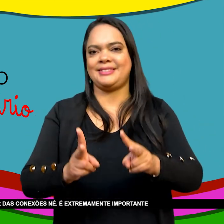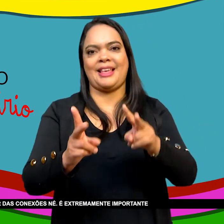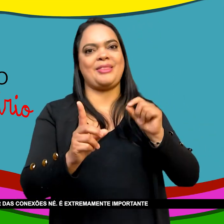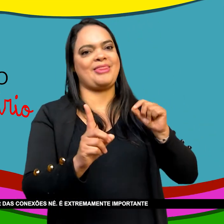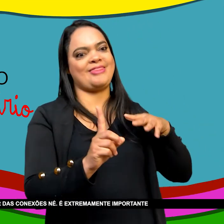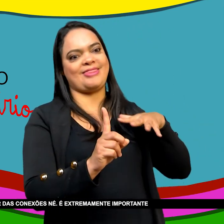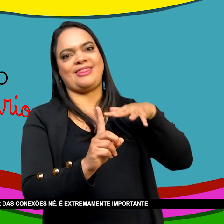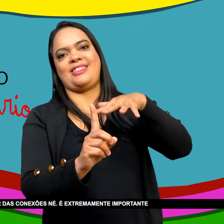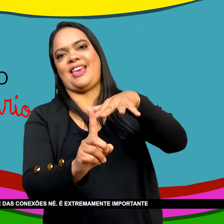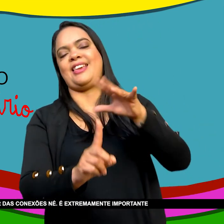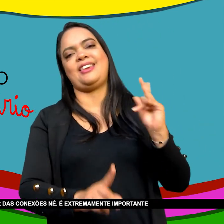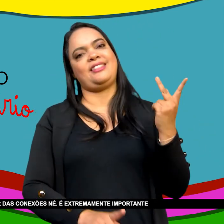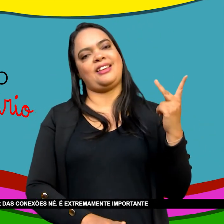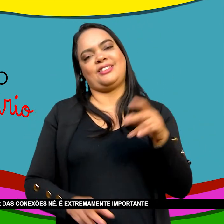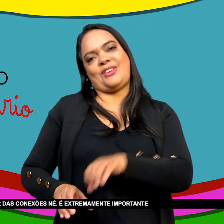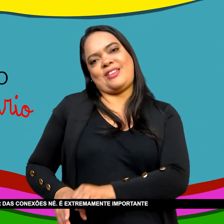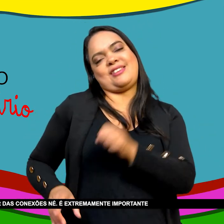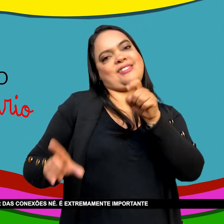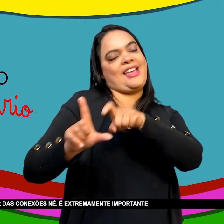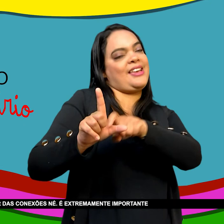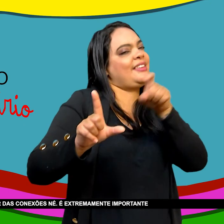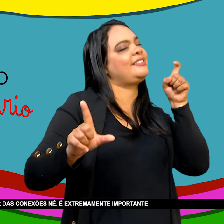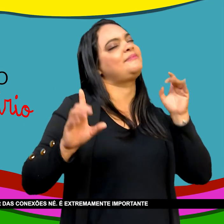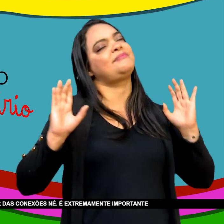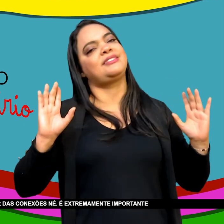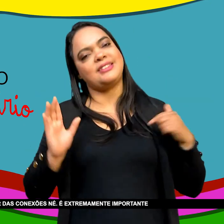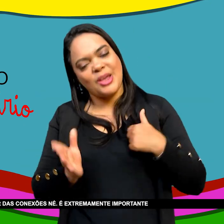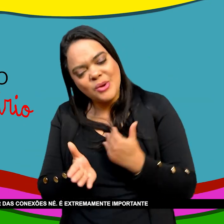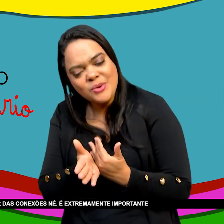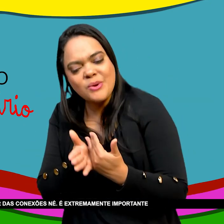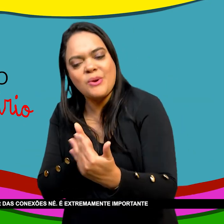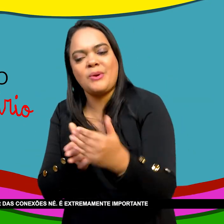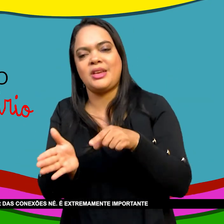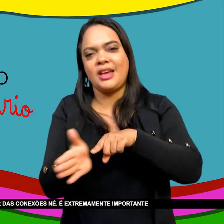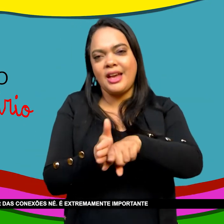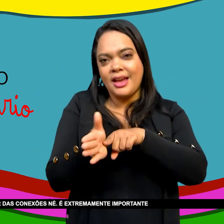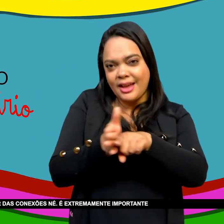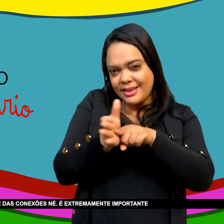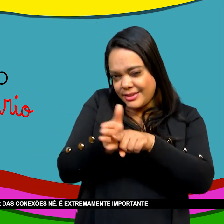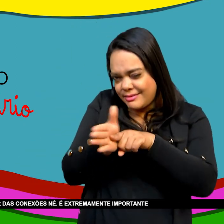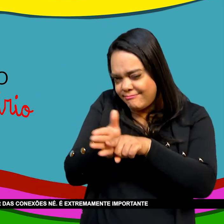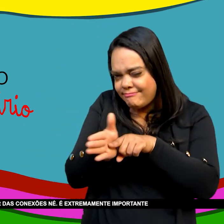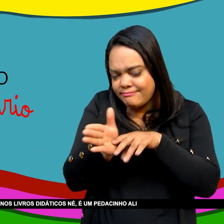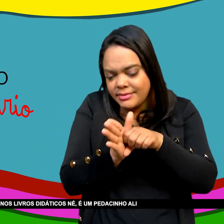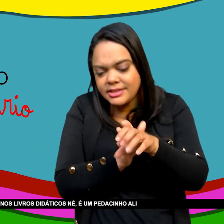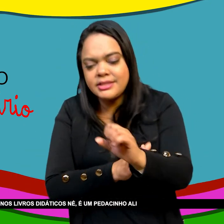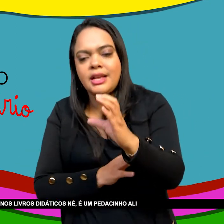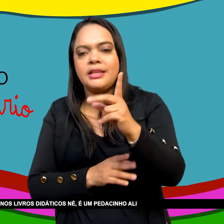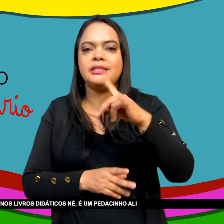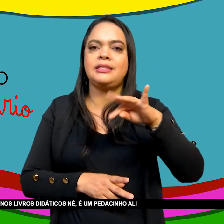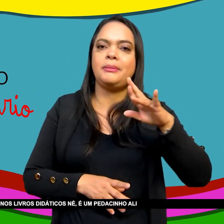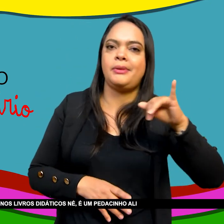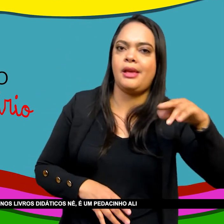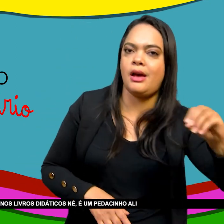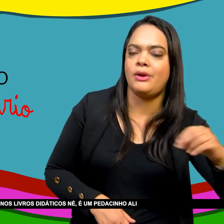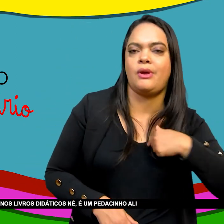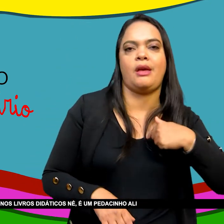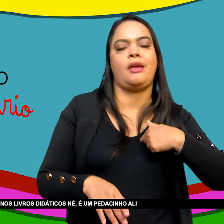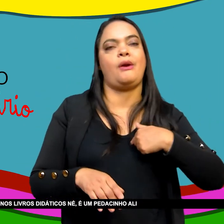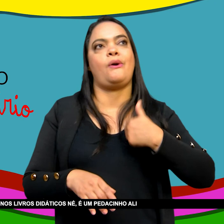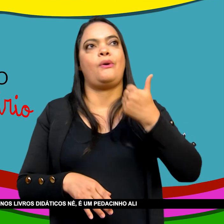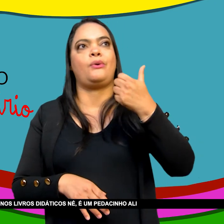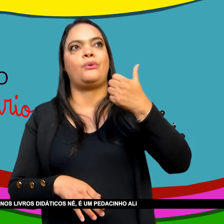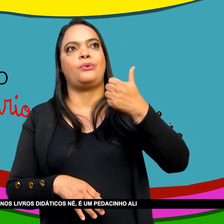Importâncias De tratar das conexões É extremamente importante Não deixar a revolução